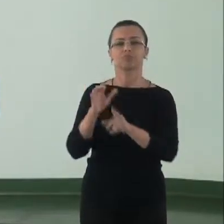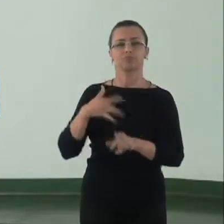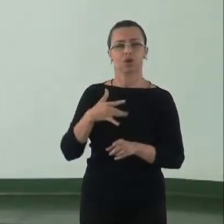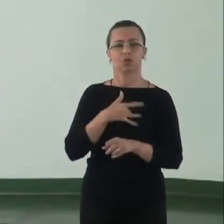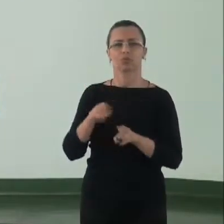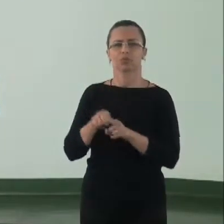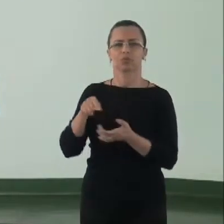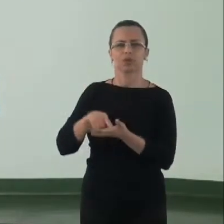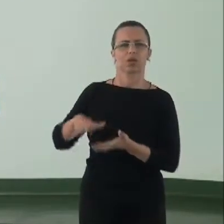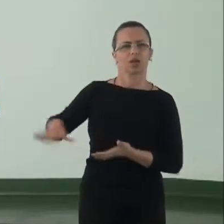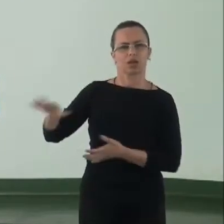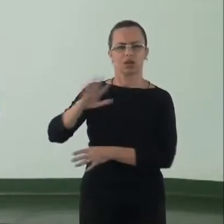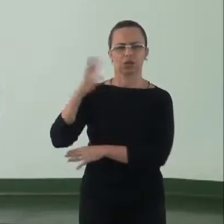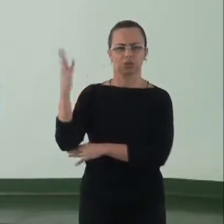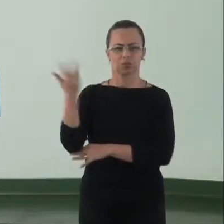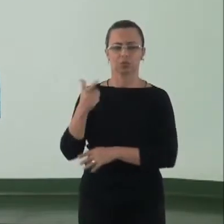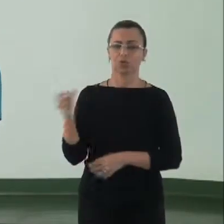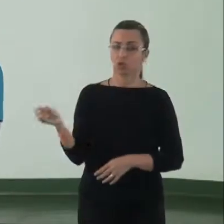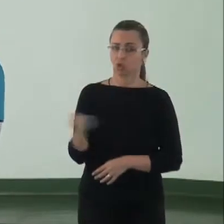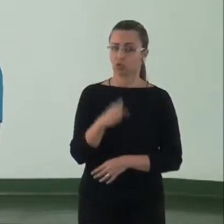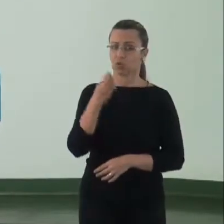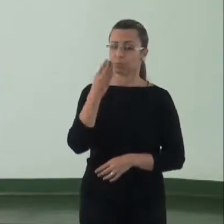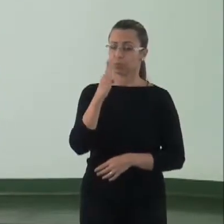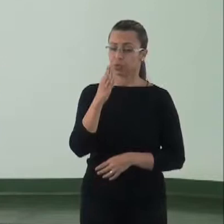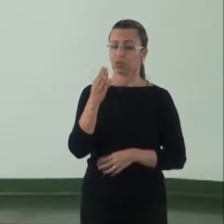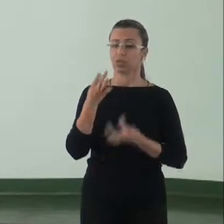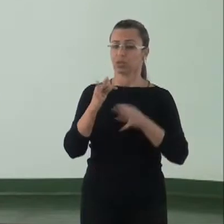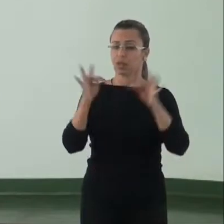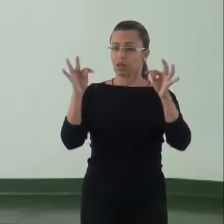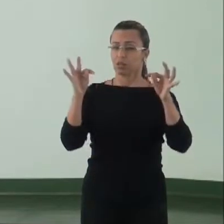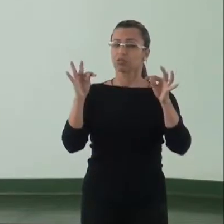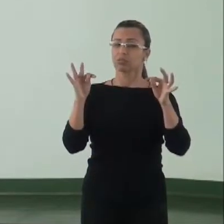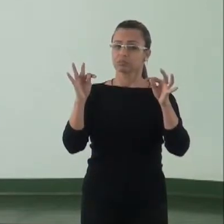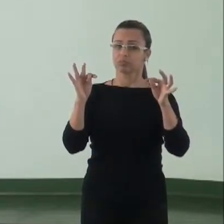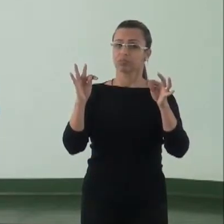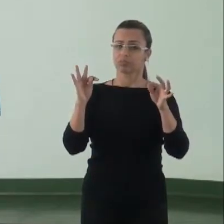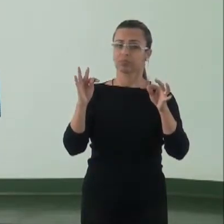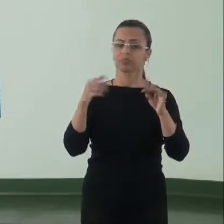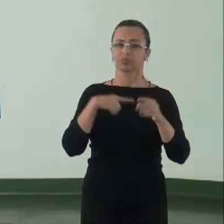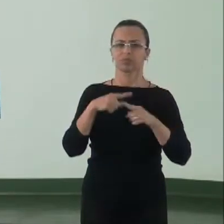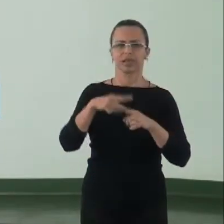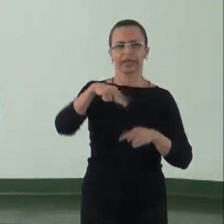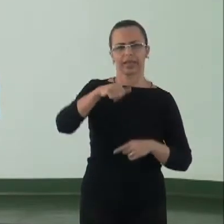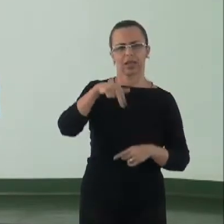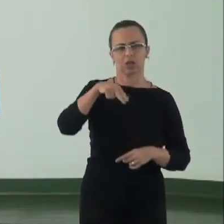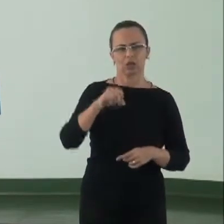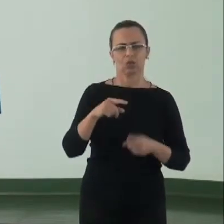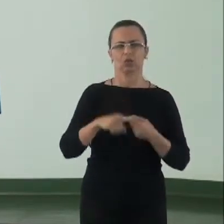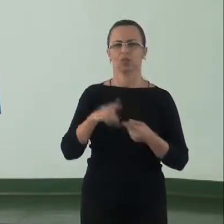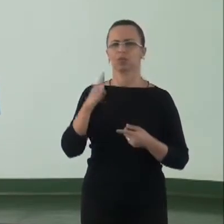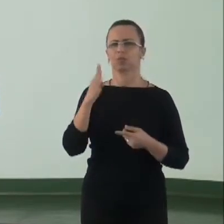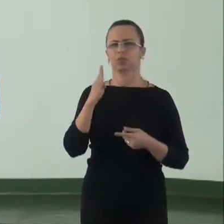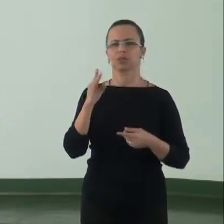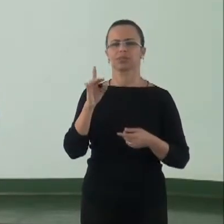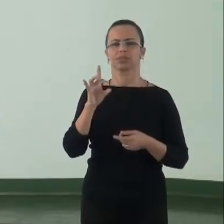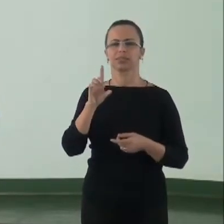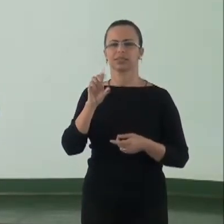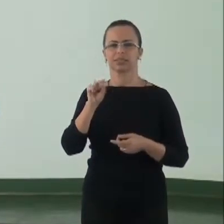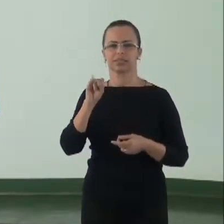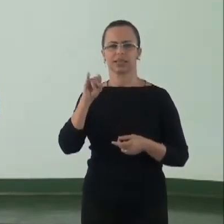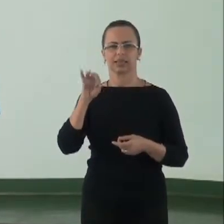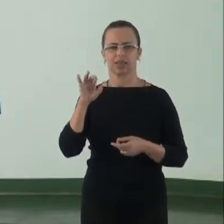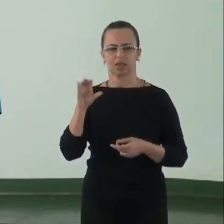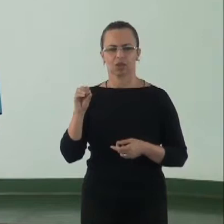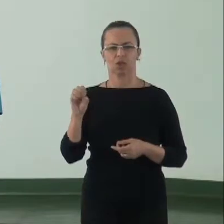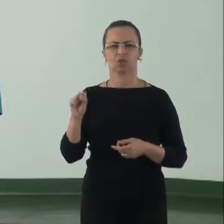ambiente. Novas biotecnologias entendidas aí como nanotecnologia, biologia sintética, os produtos